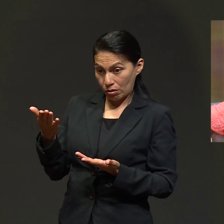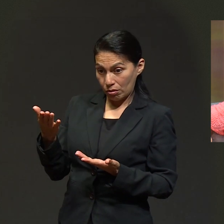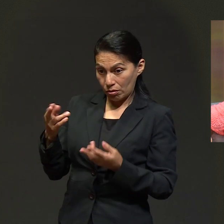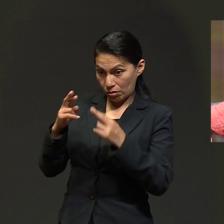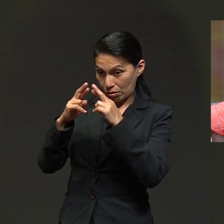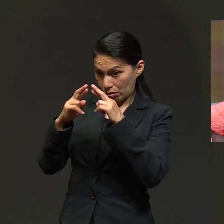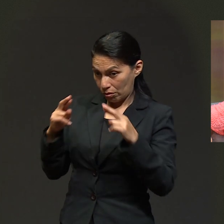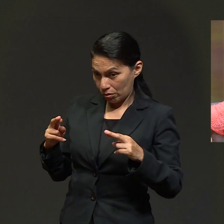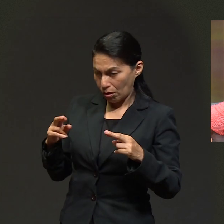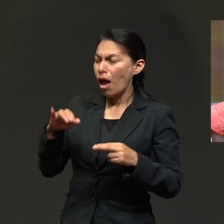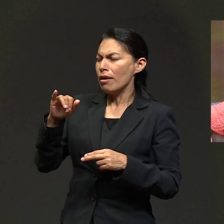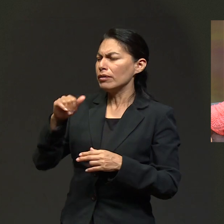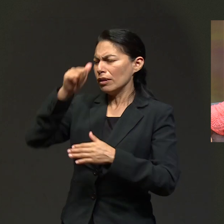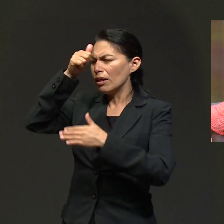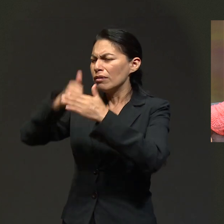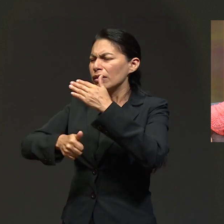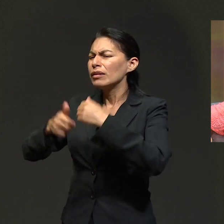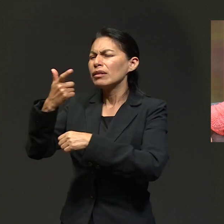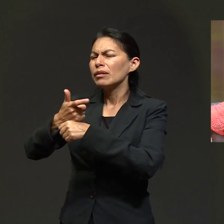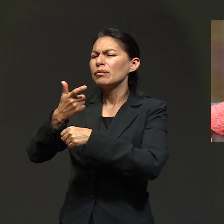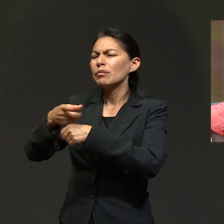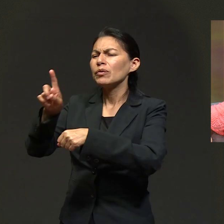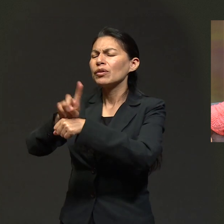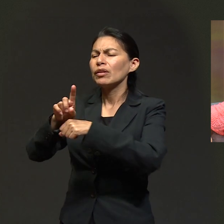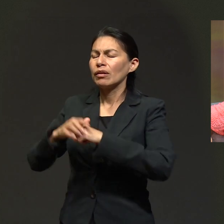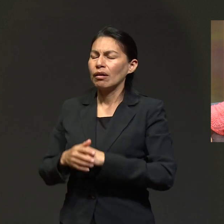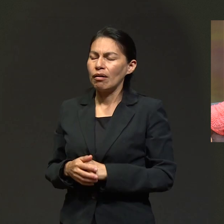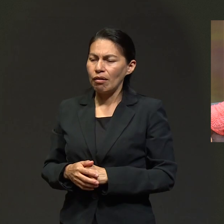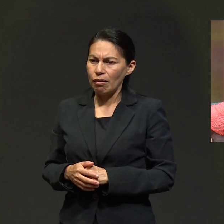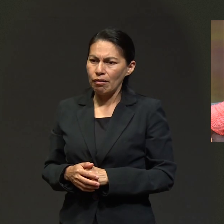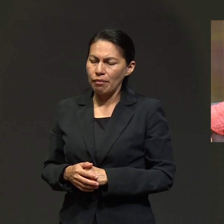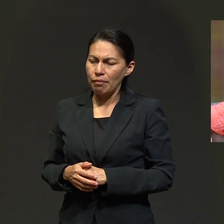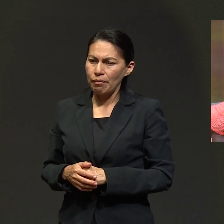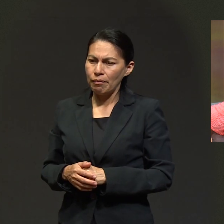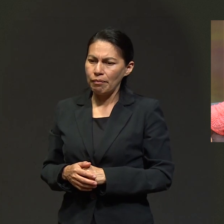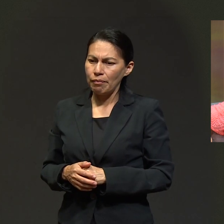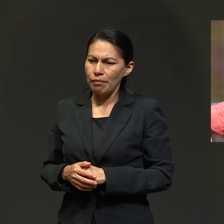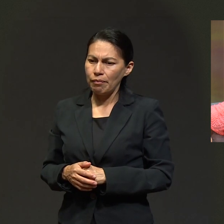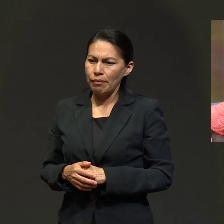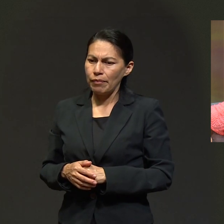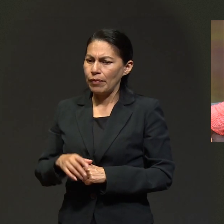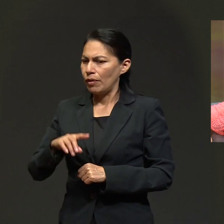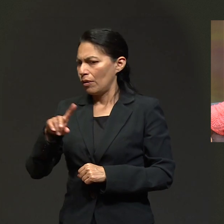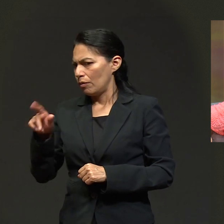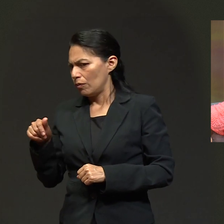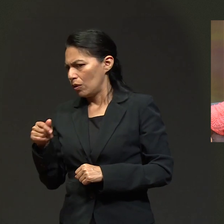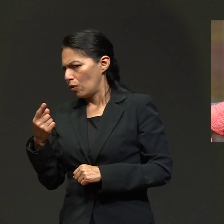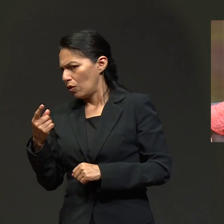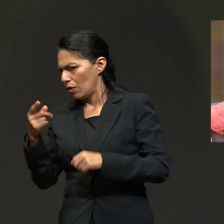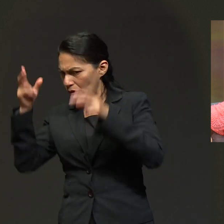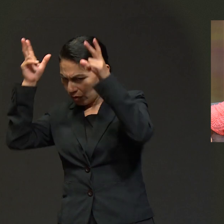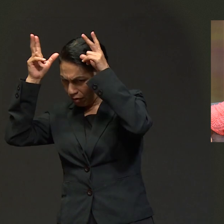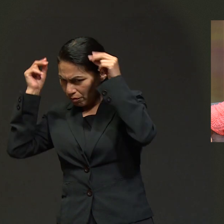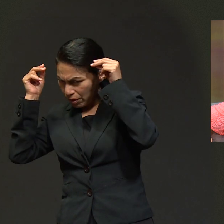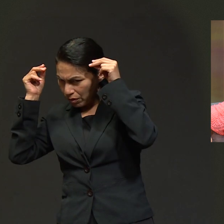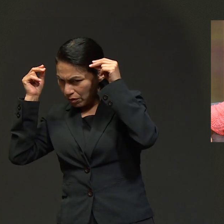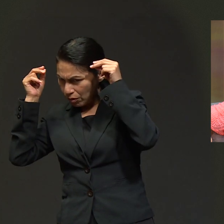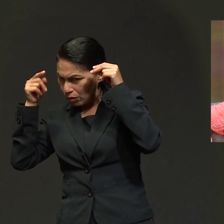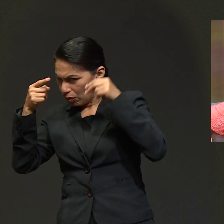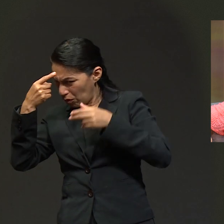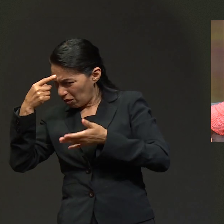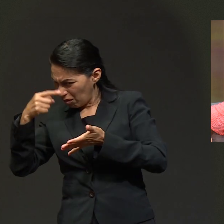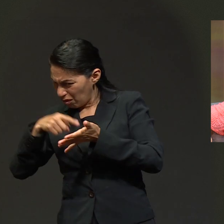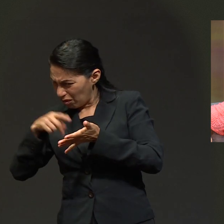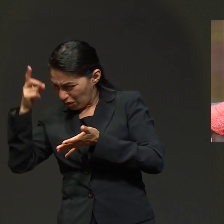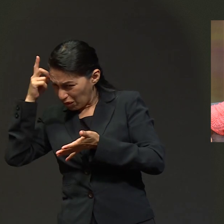la pregunta fue, ¿ustedes son, son religiosos? Y yo le dije, sí, somos adventistas del séptimo día. Y ya fue que luego me